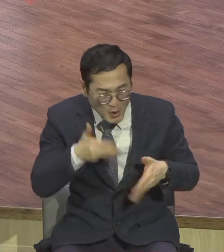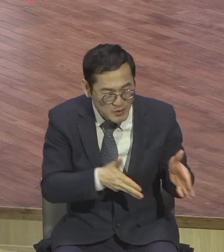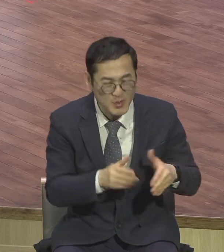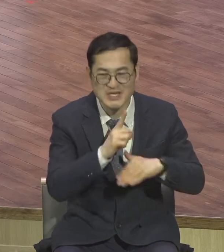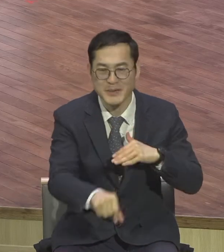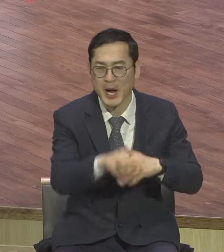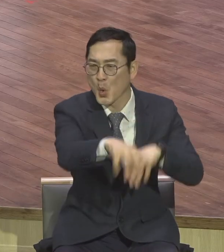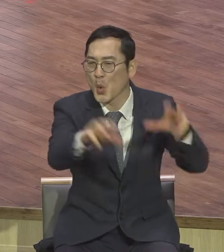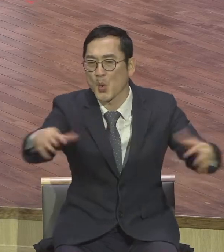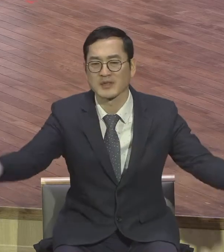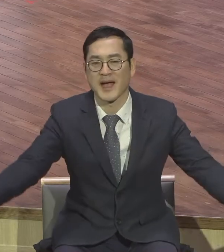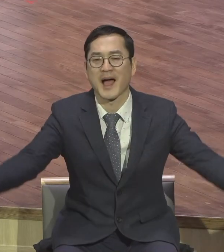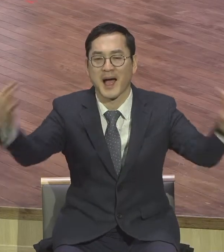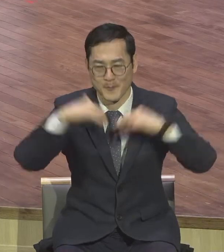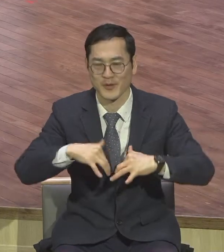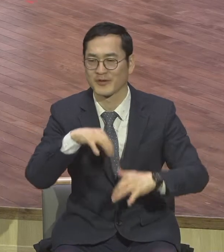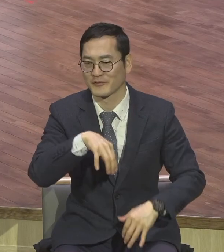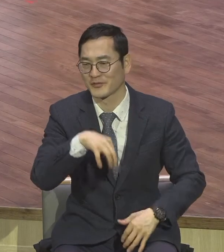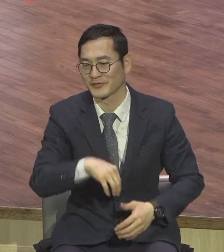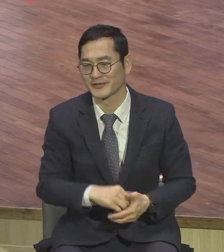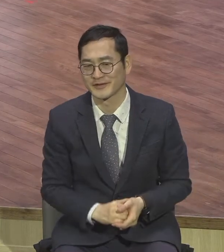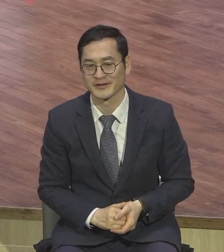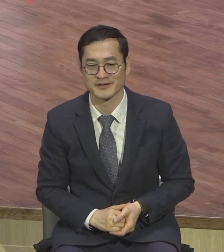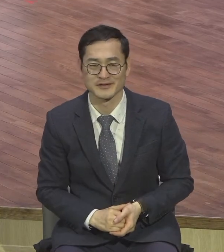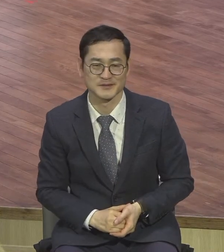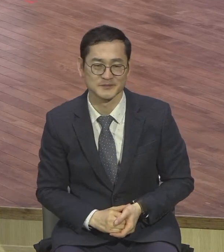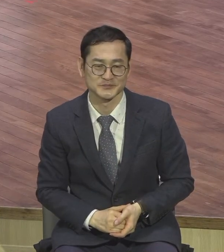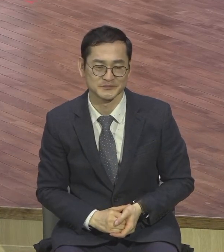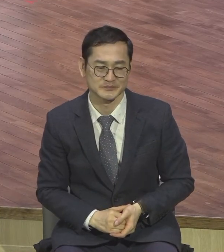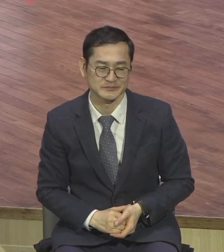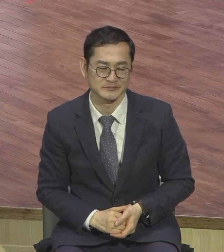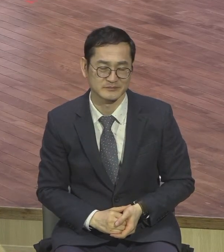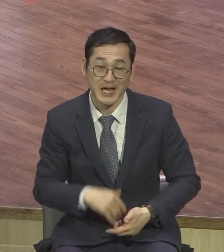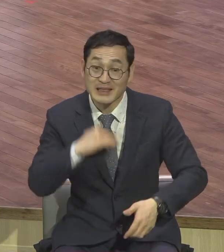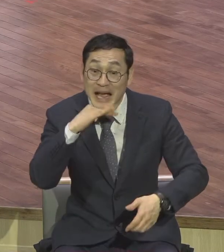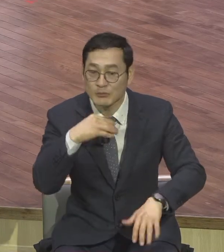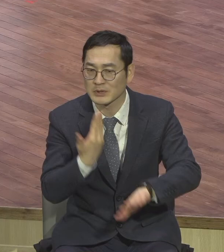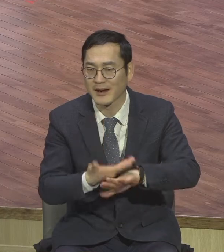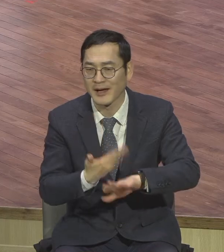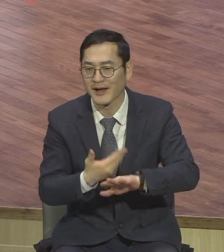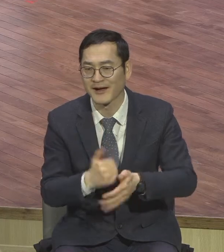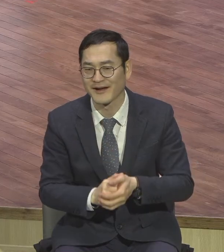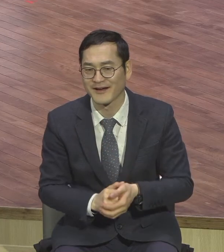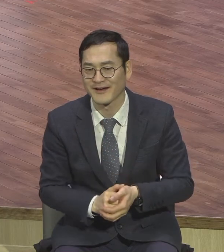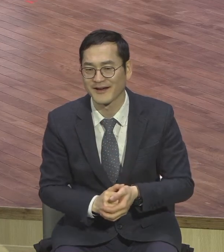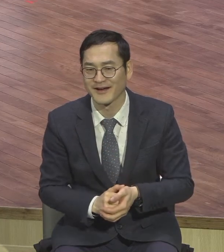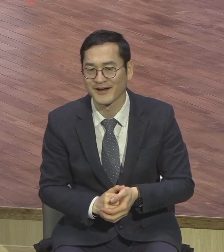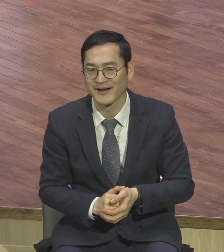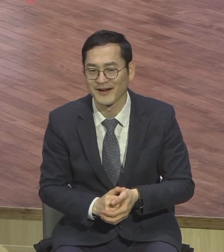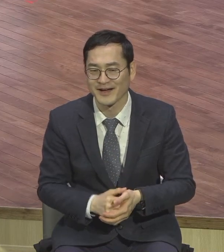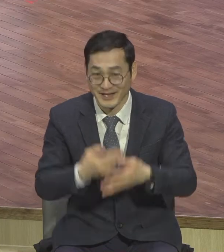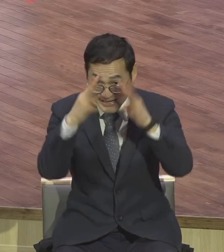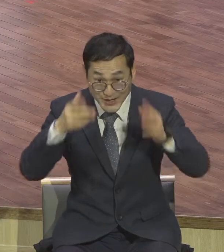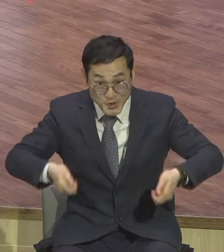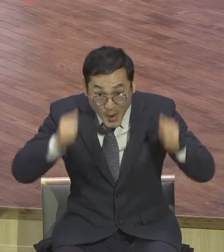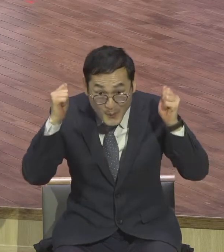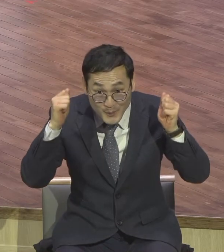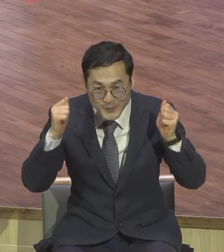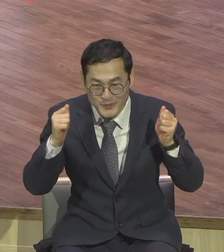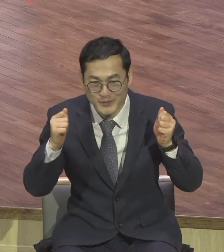팔도강산 다 모여서 옵니다 나이도 천차만빌 학벌도 천차만빌 레벨도 천차만빌 전혀